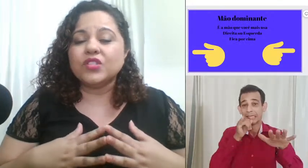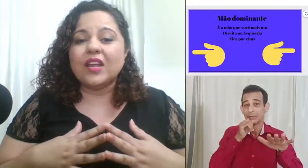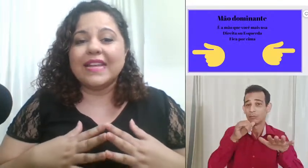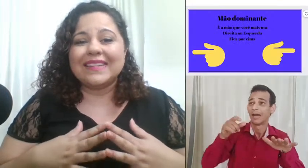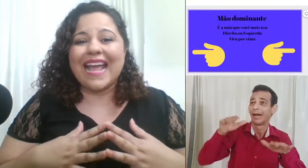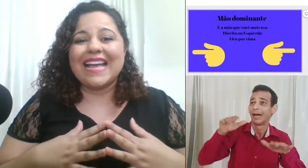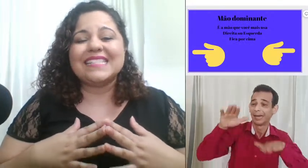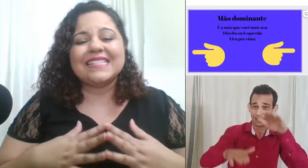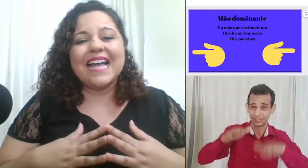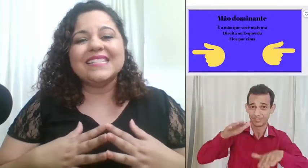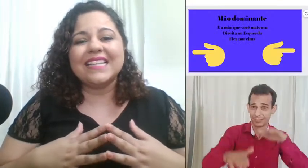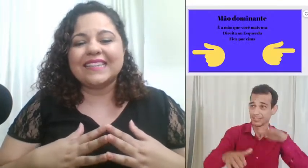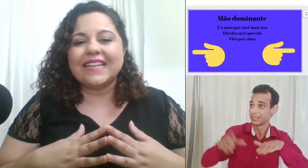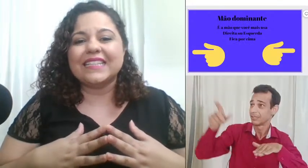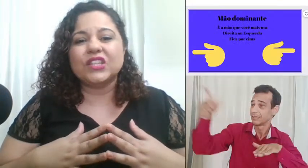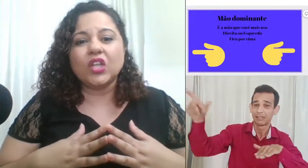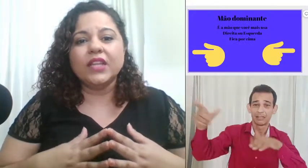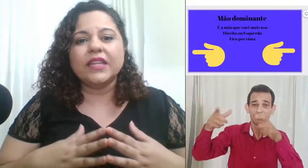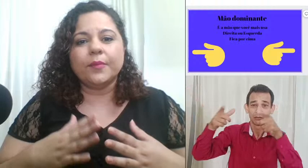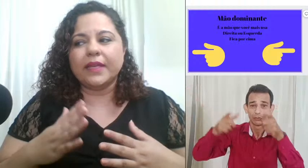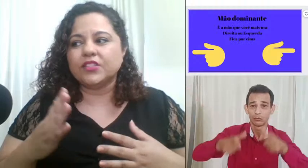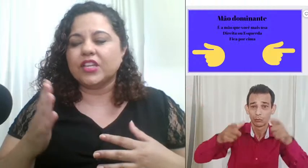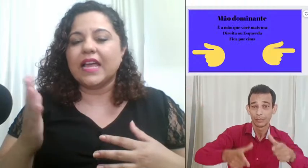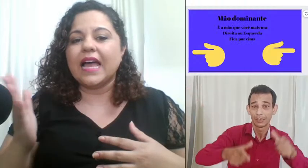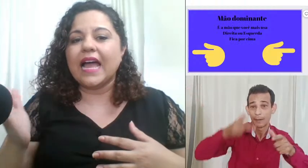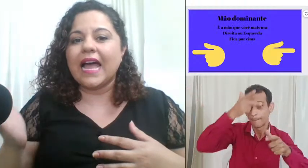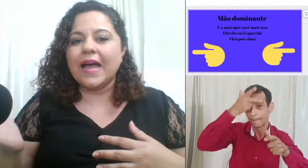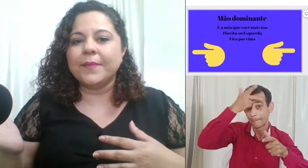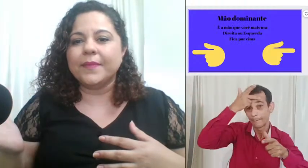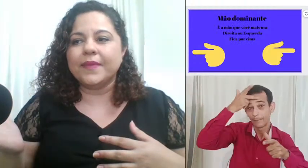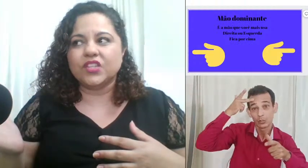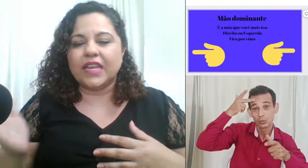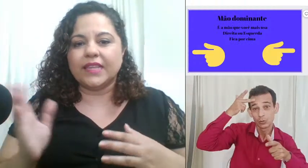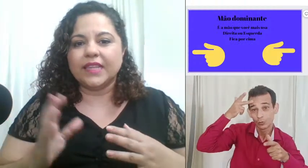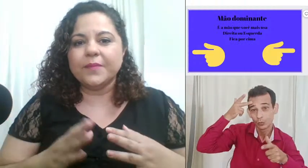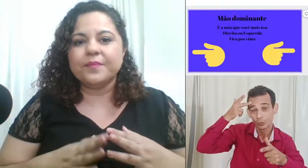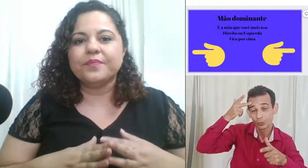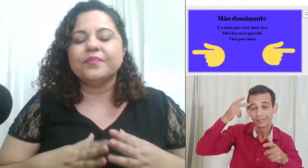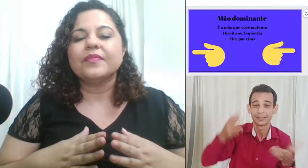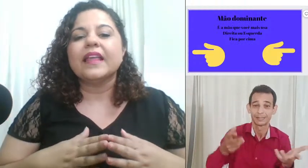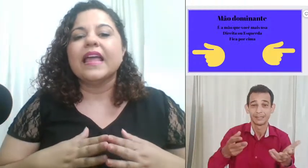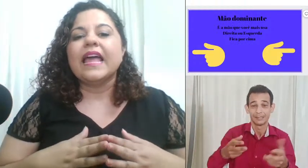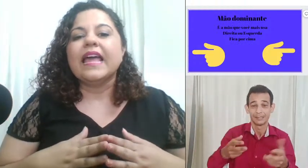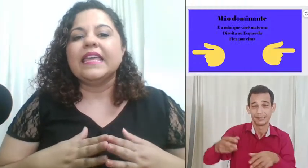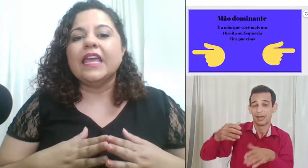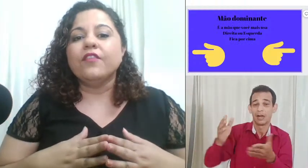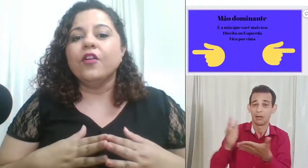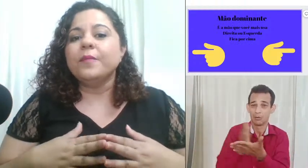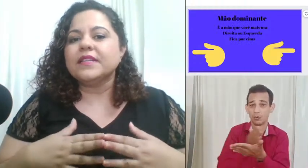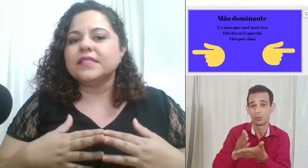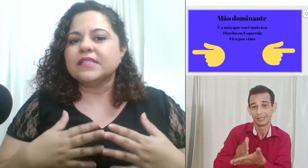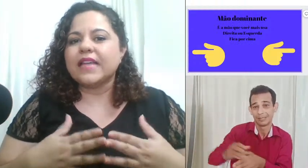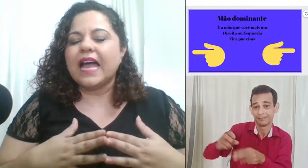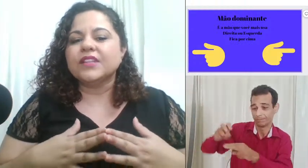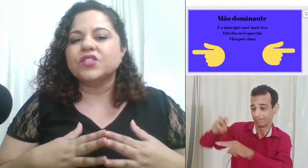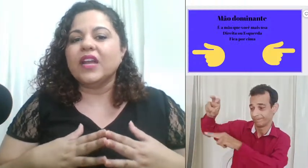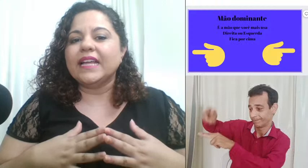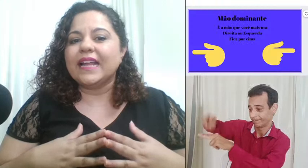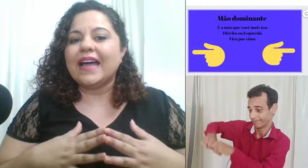soletrar está sentada totalmente à minha direita e eu vou precisar soletrar